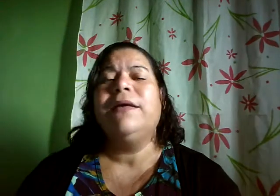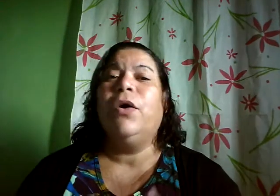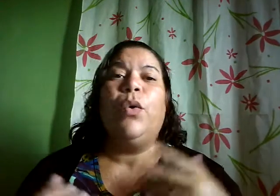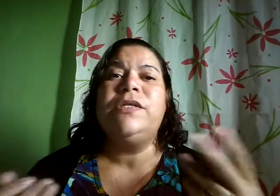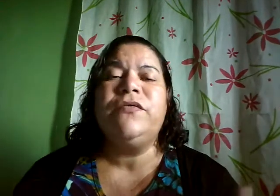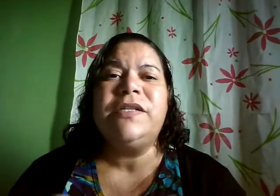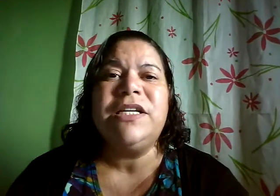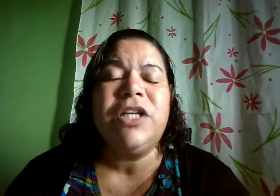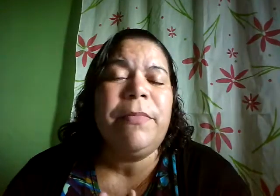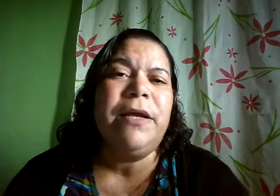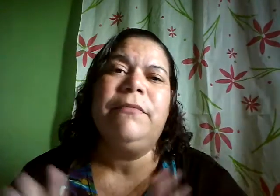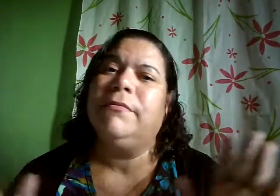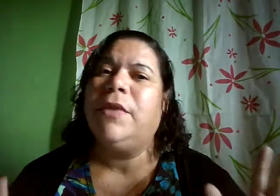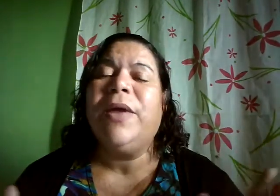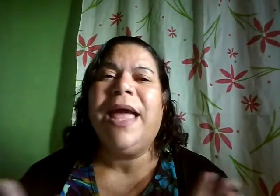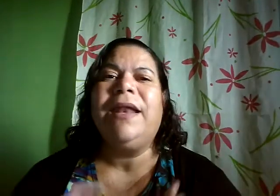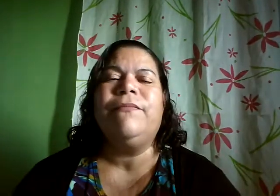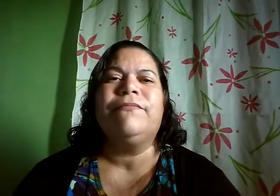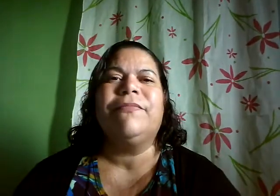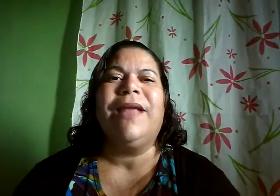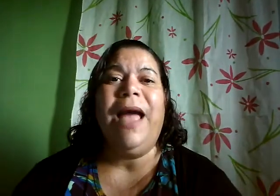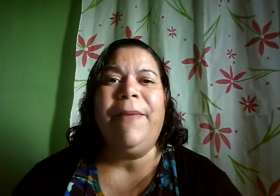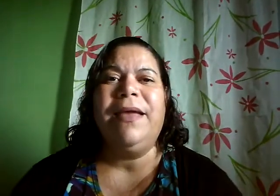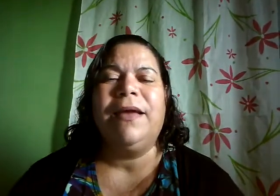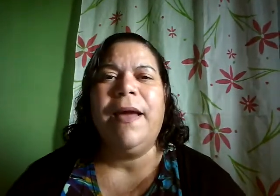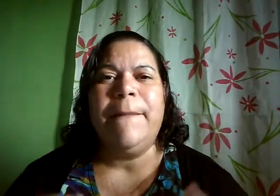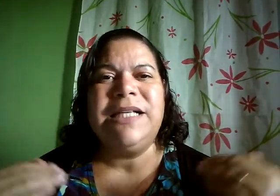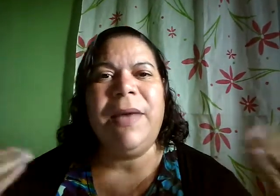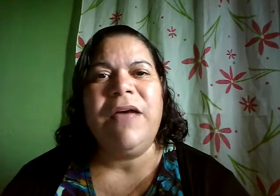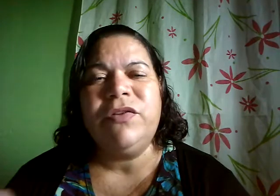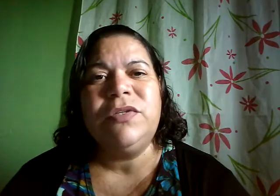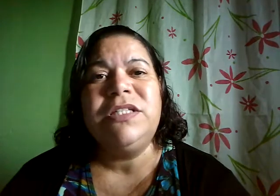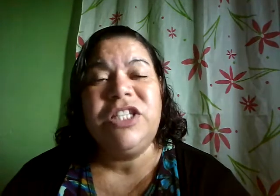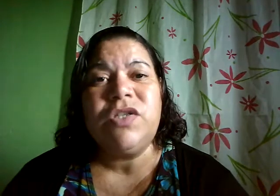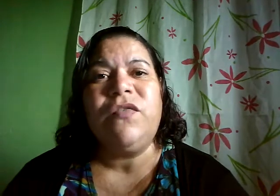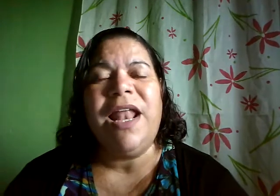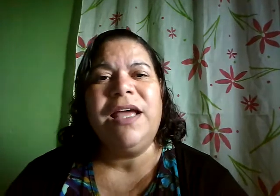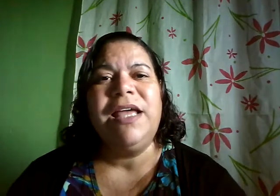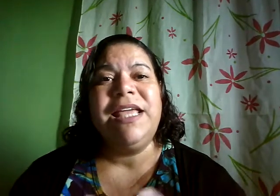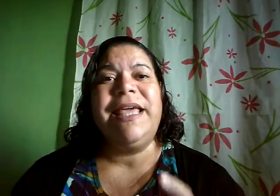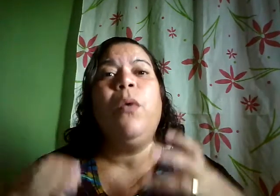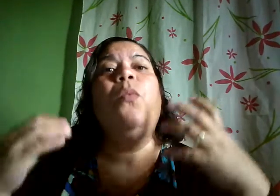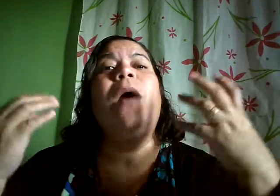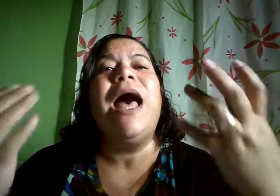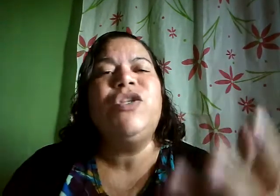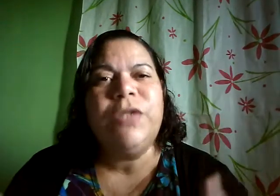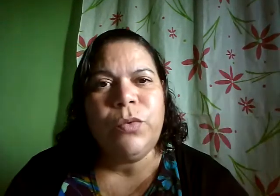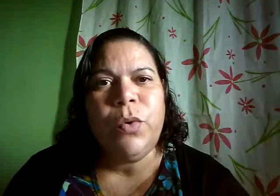ou se vocês também não querem amém mas a palavra de Deus fala que é um ajudando o